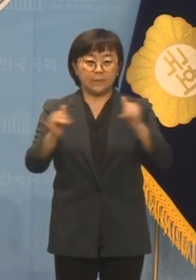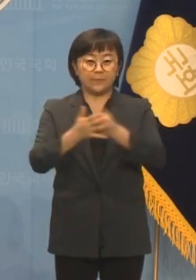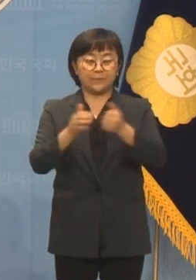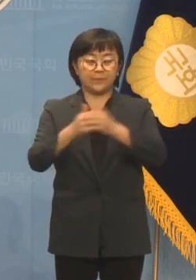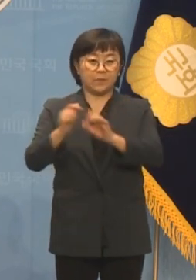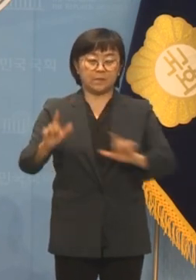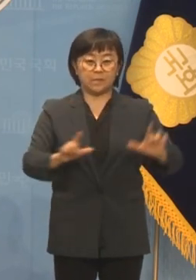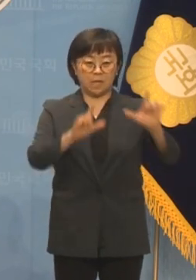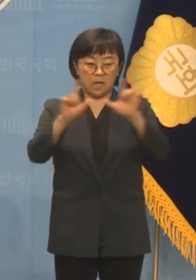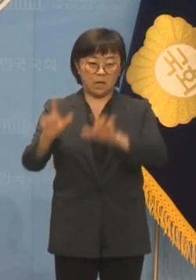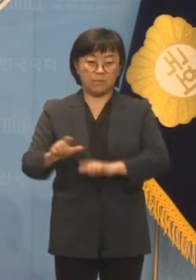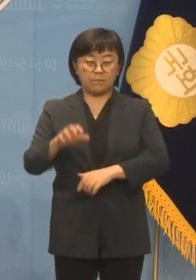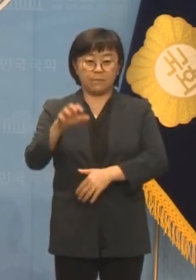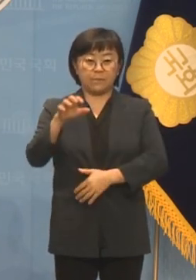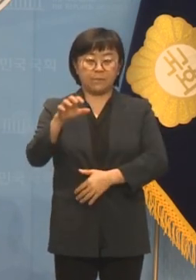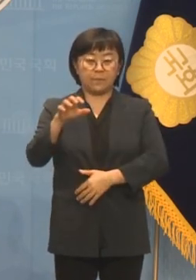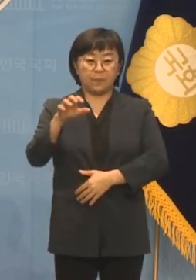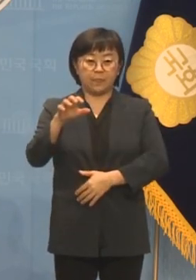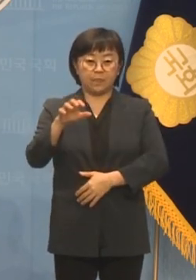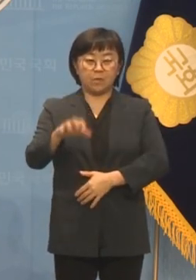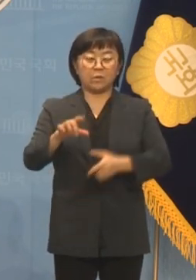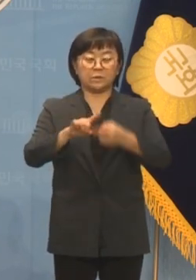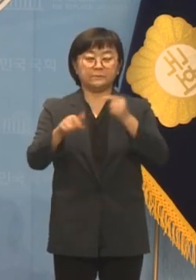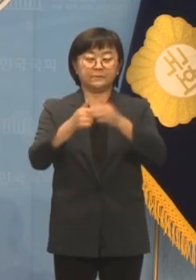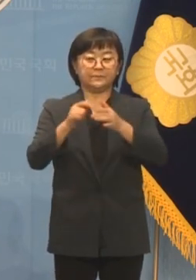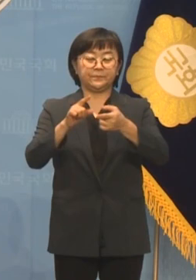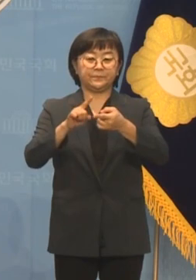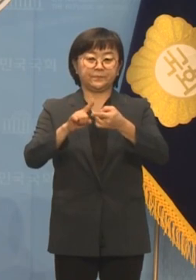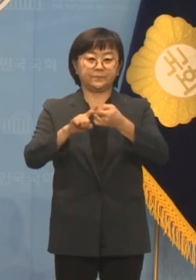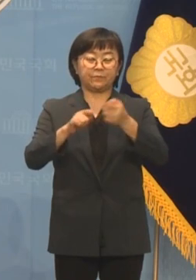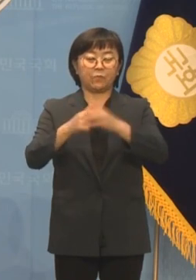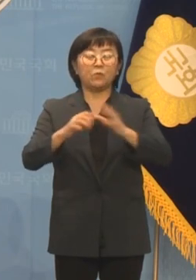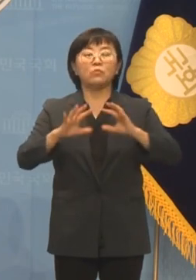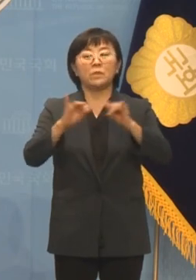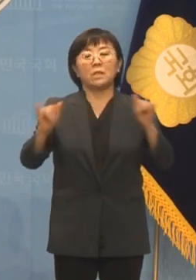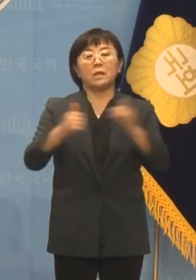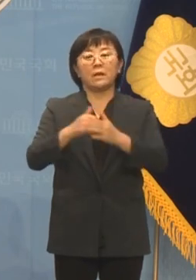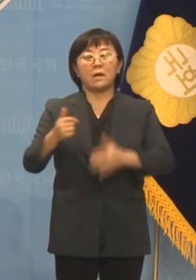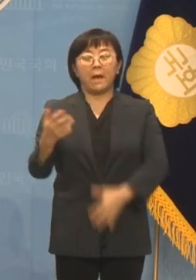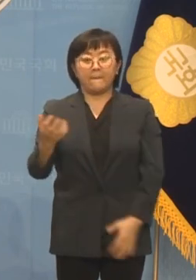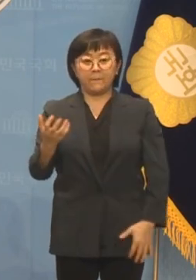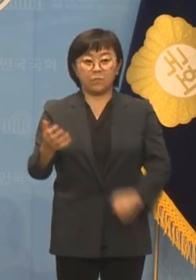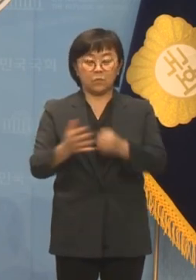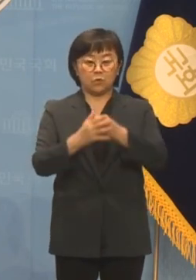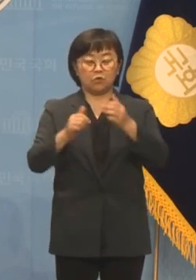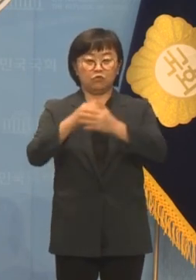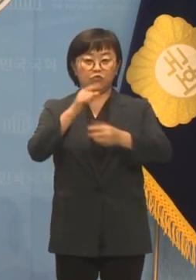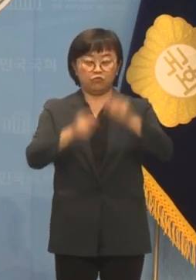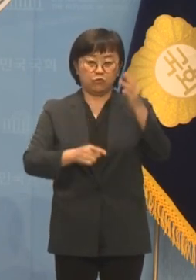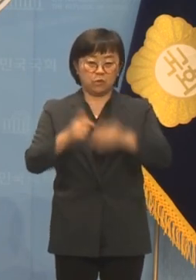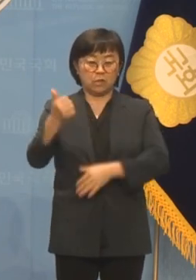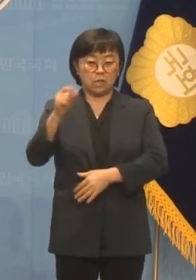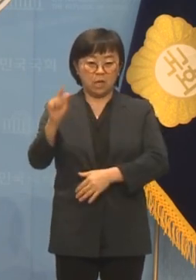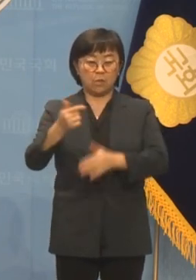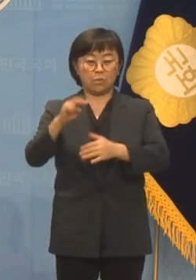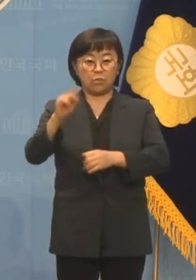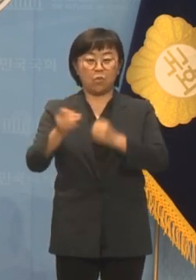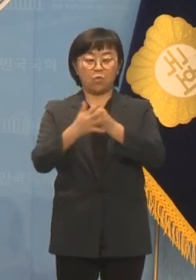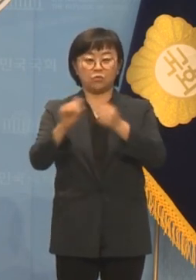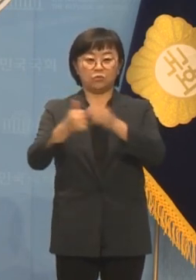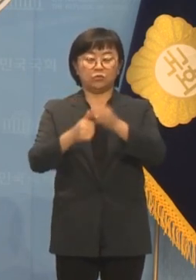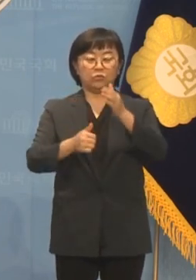어떻게 배경으로 삼을 생각을 합니까? 국민의 아픔은 윤석열 한동훈 정치쇼를 위한